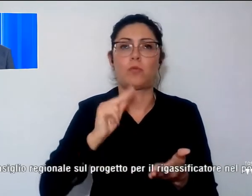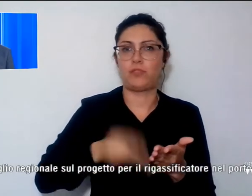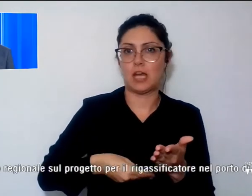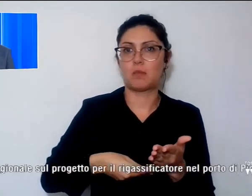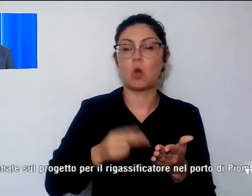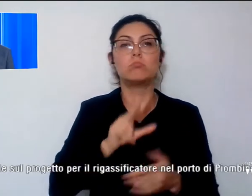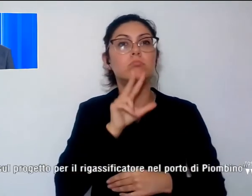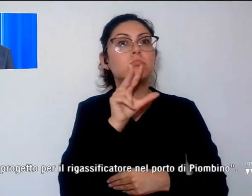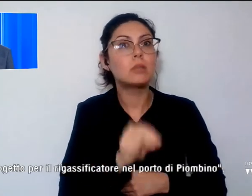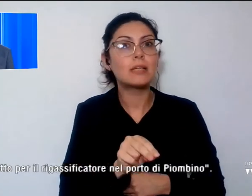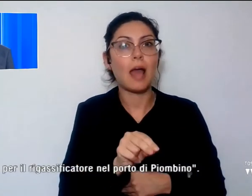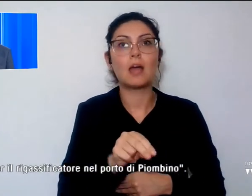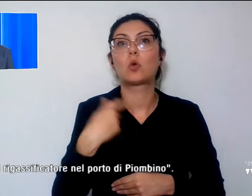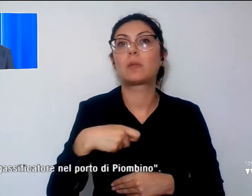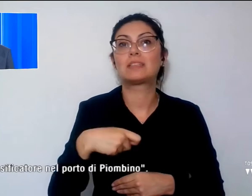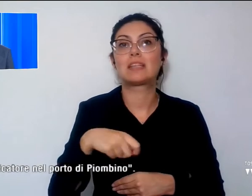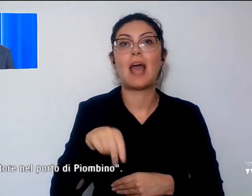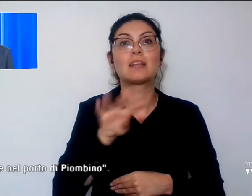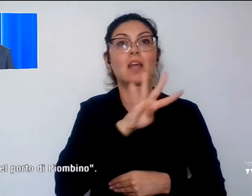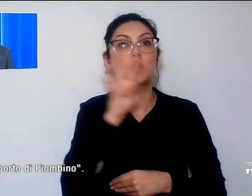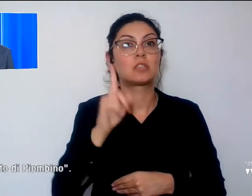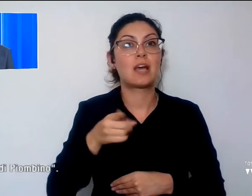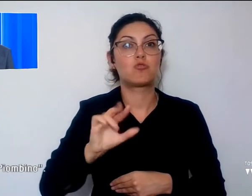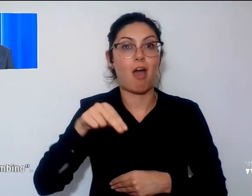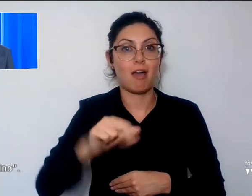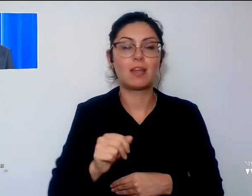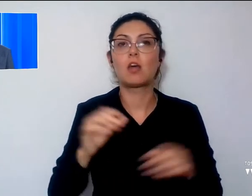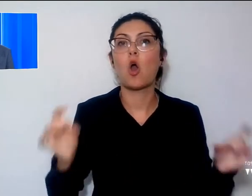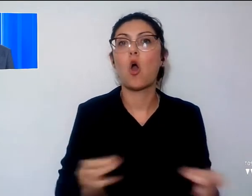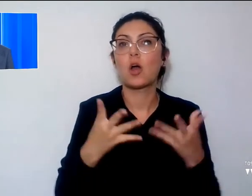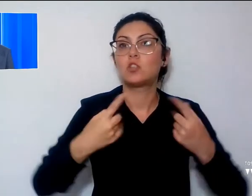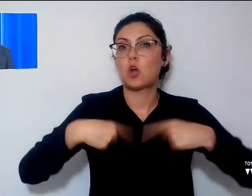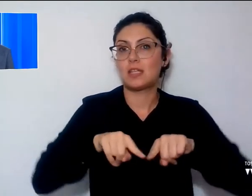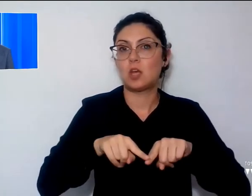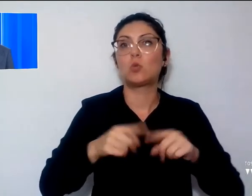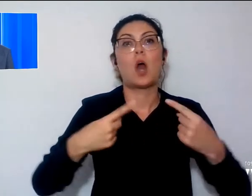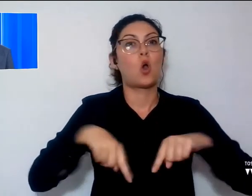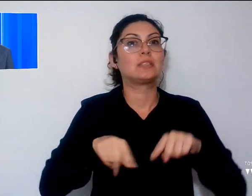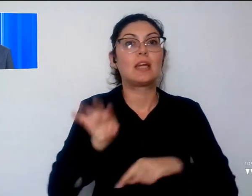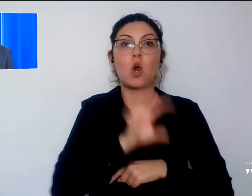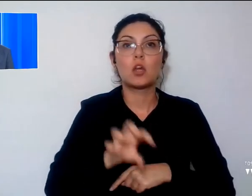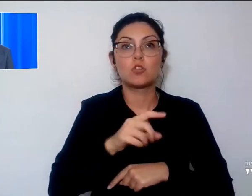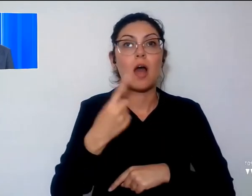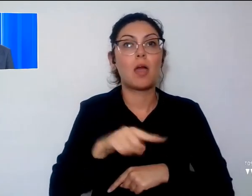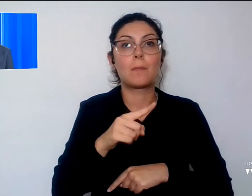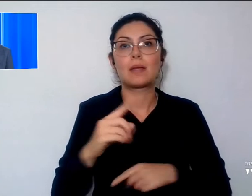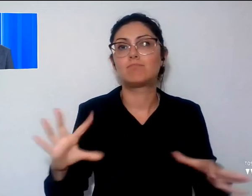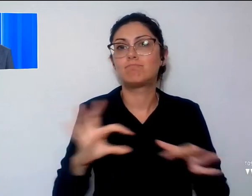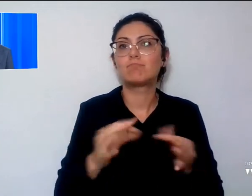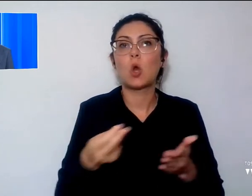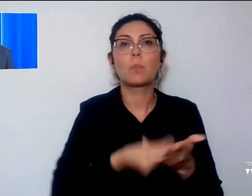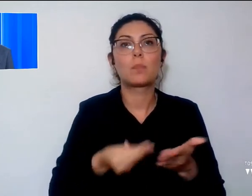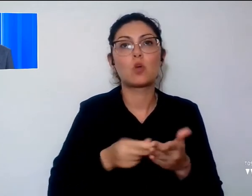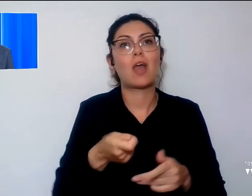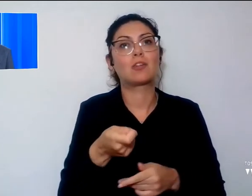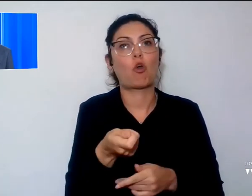della Toscana, Eugenio Gianni, a margine della seduta del Consiglio regionale sul progetto per il rigassificatore nel